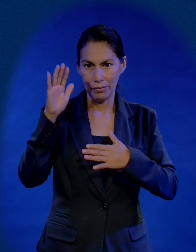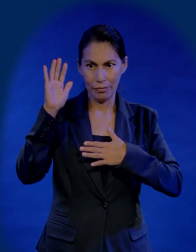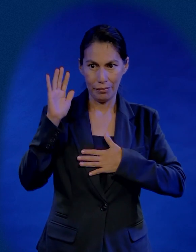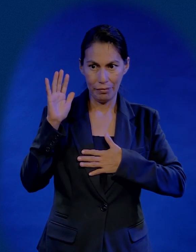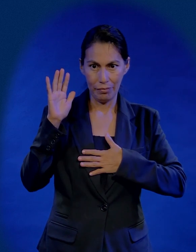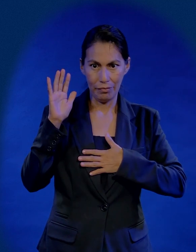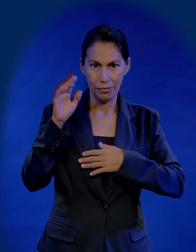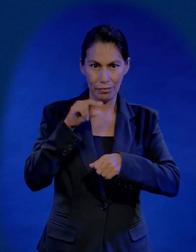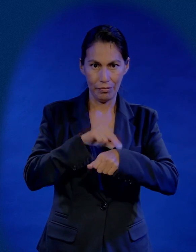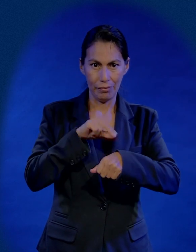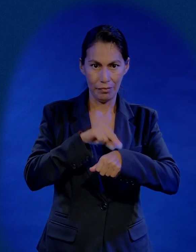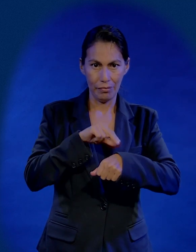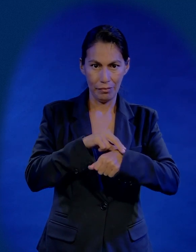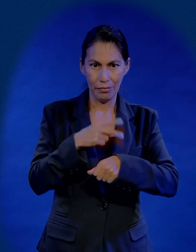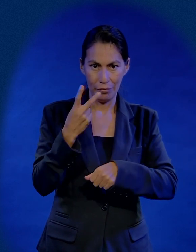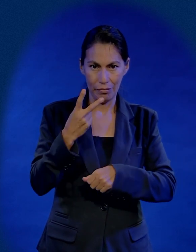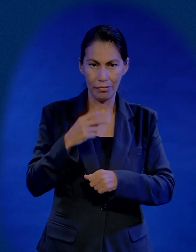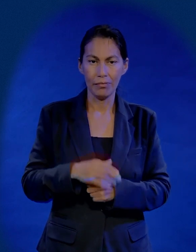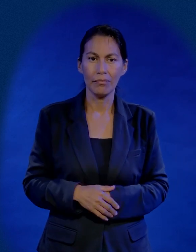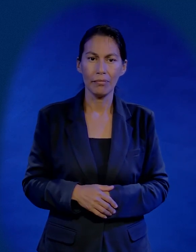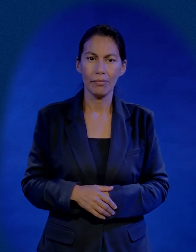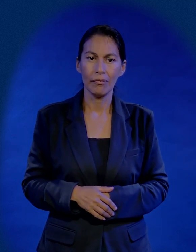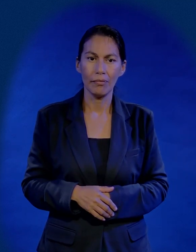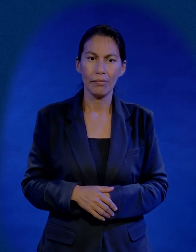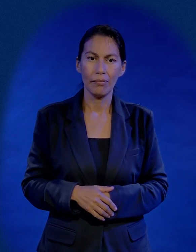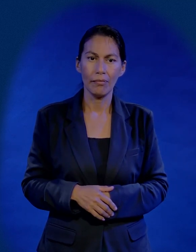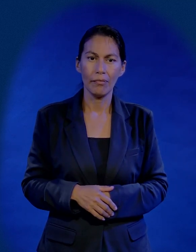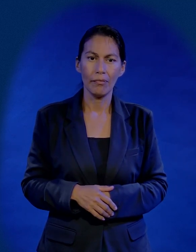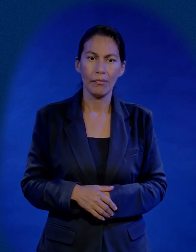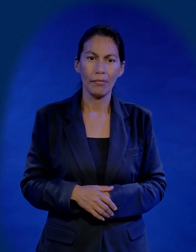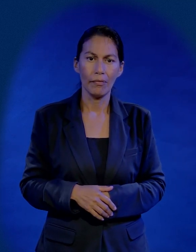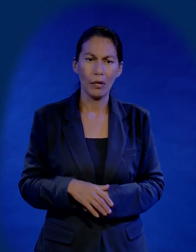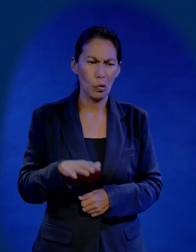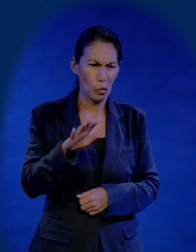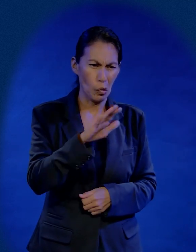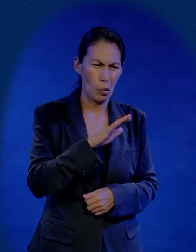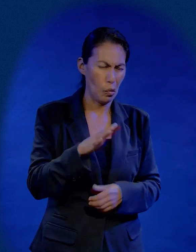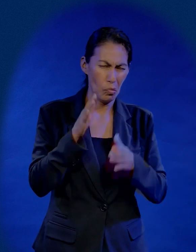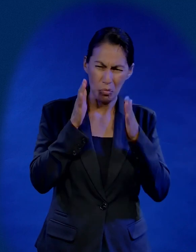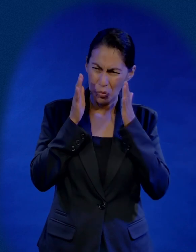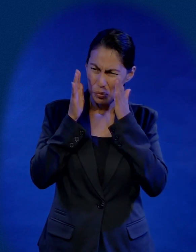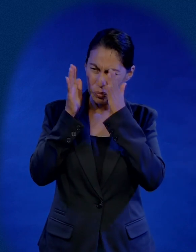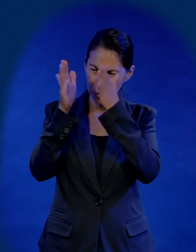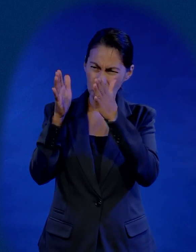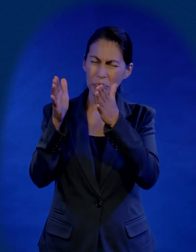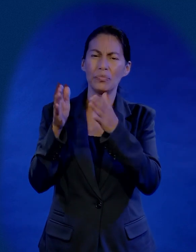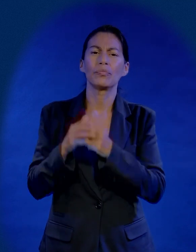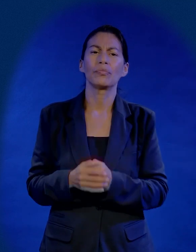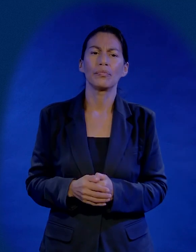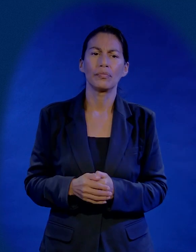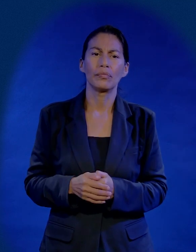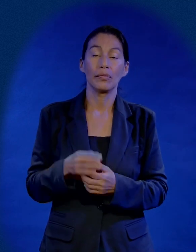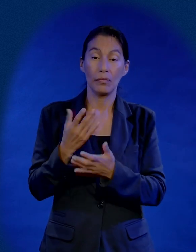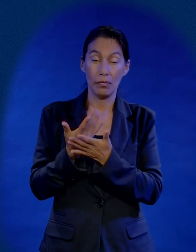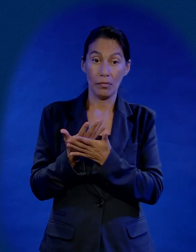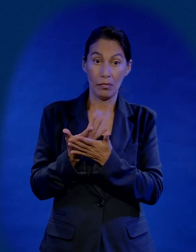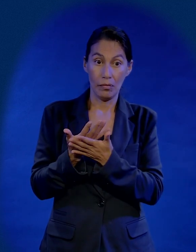ella y yo prometimos que seríamos médicos los dos y ahí estaban puestas todas las esperanzas